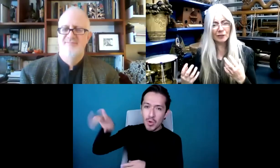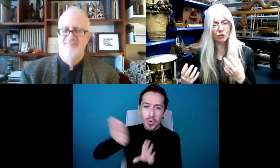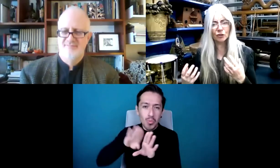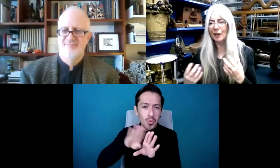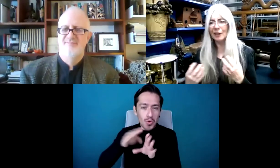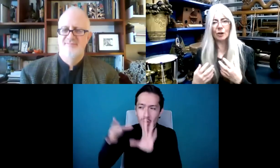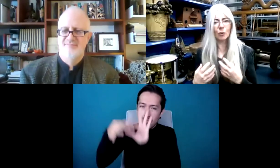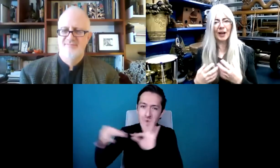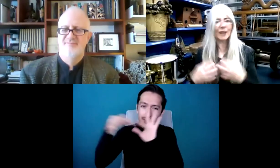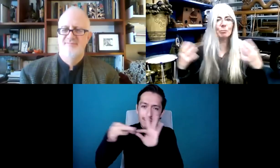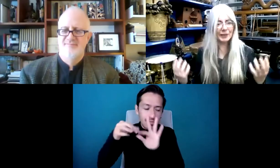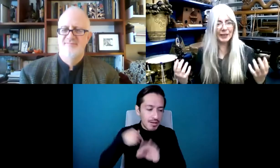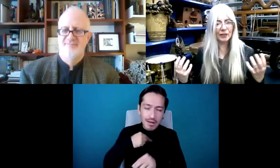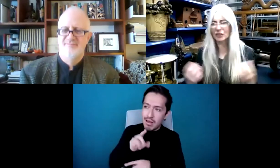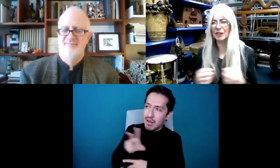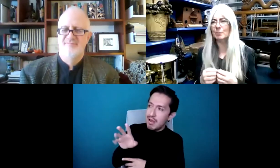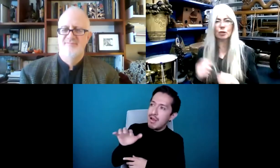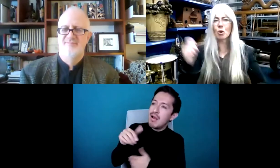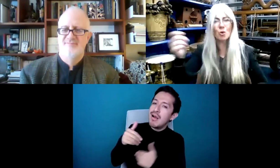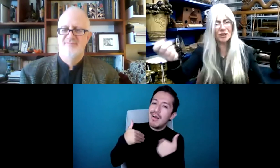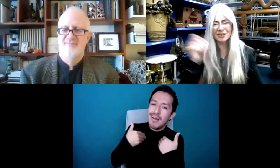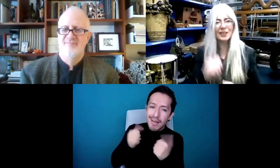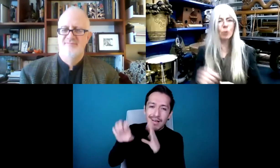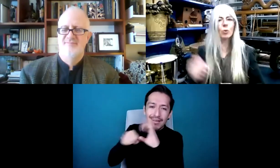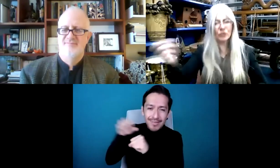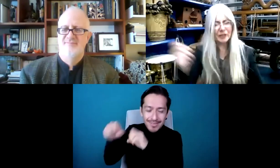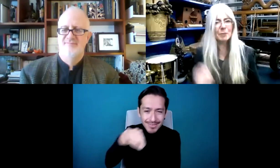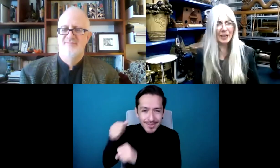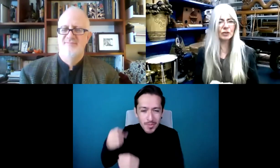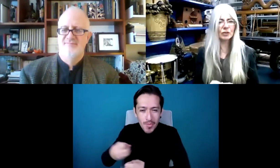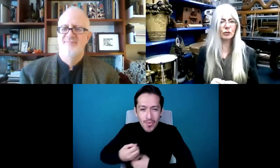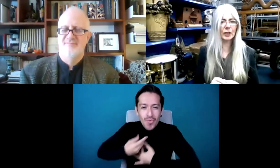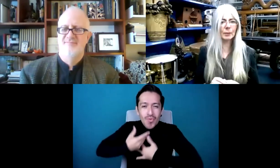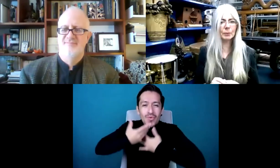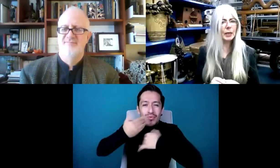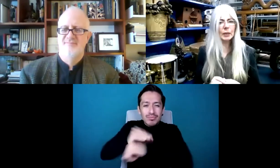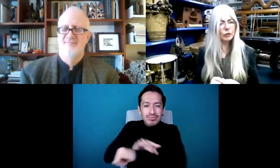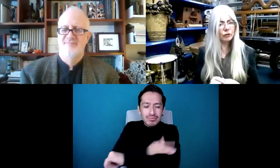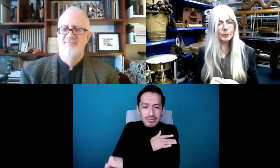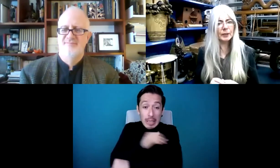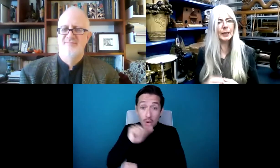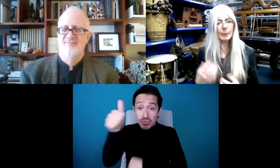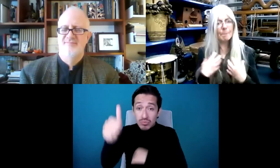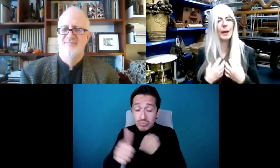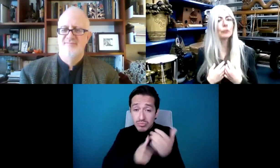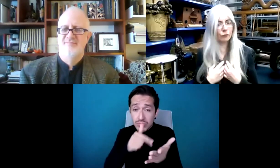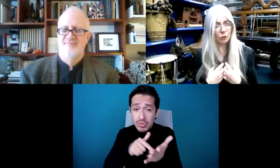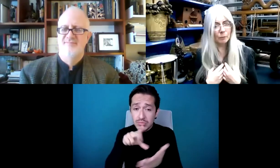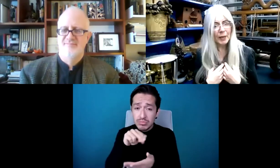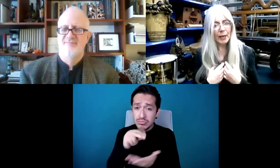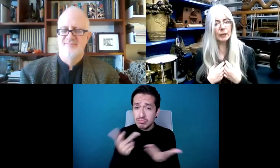es muy interesante. Porque eso no ha sucedido necesariamente en otros lugares. La gente dice, ay, qué